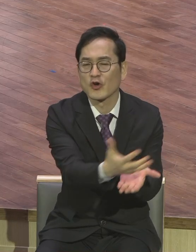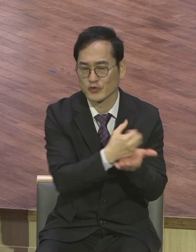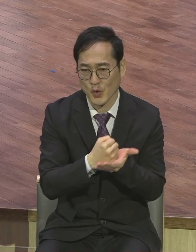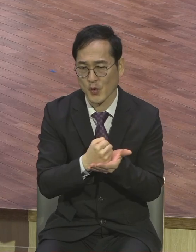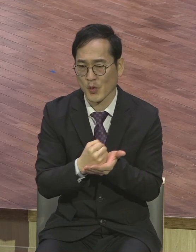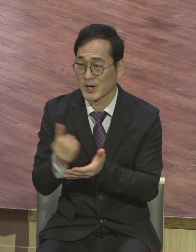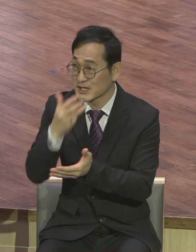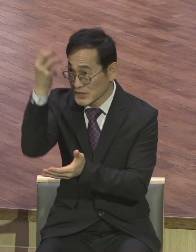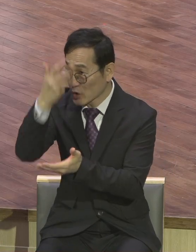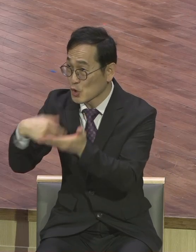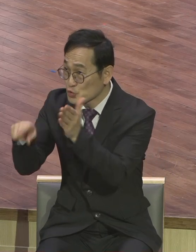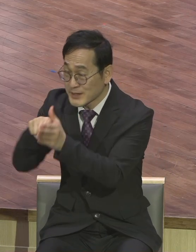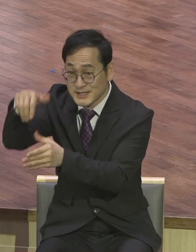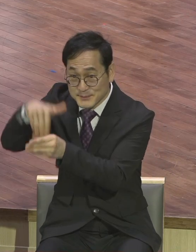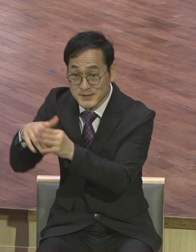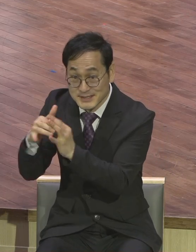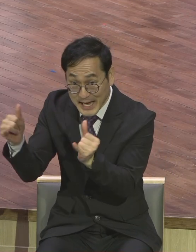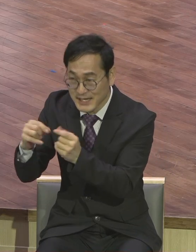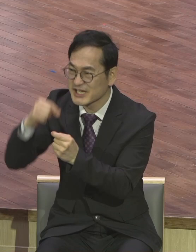성령으로부터 영생을 거두리라.